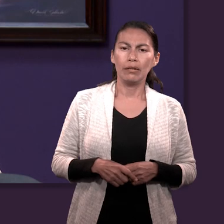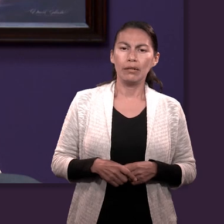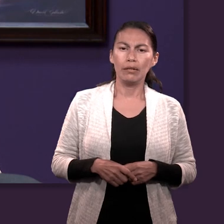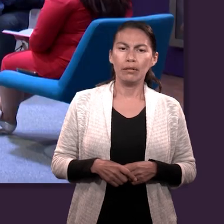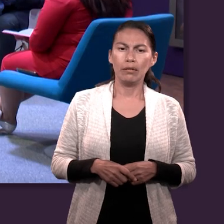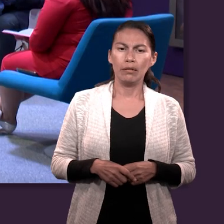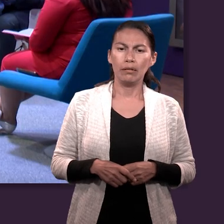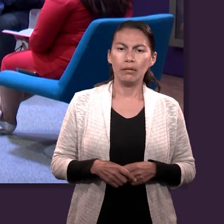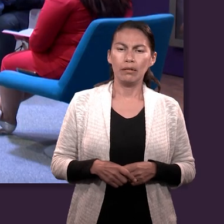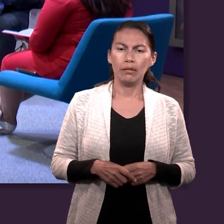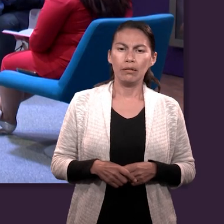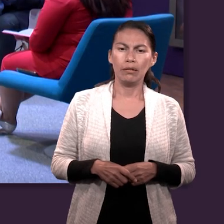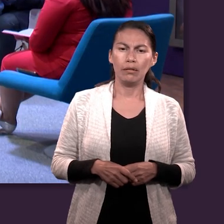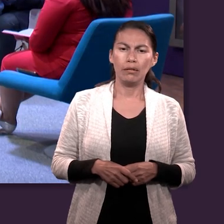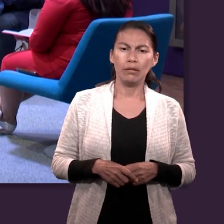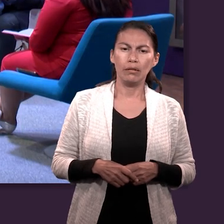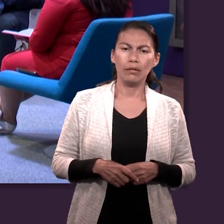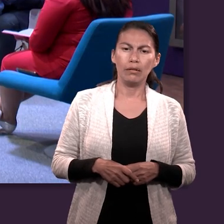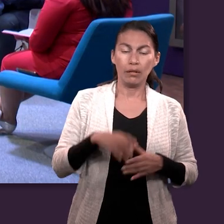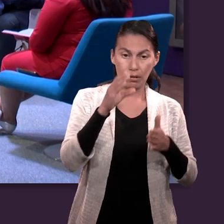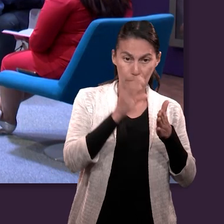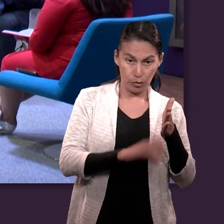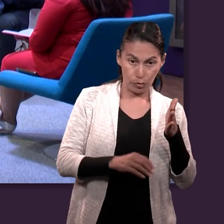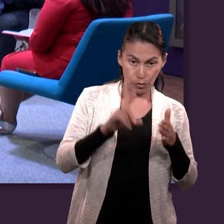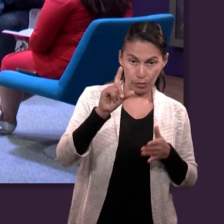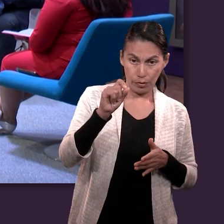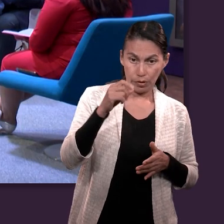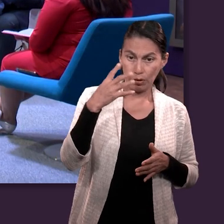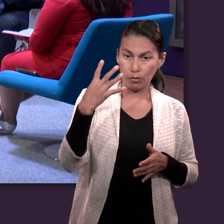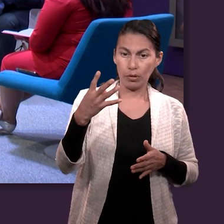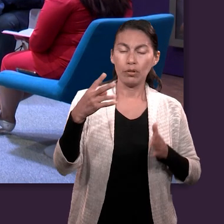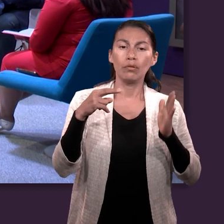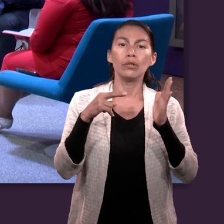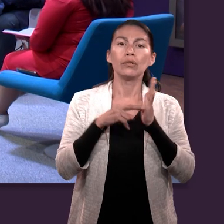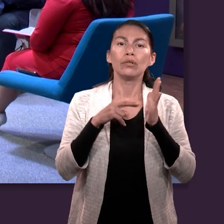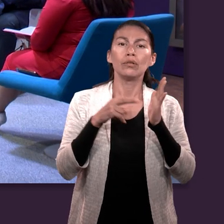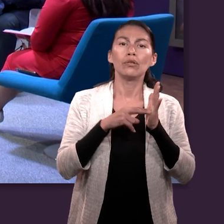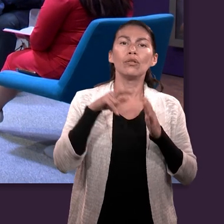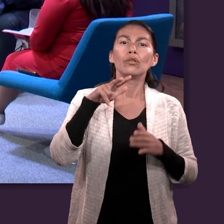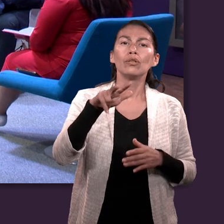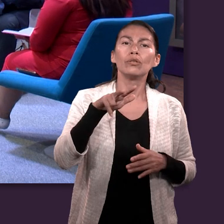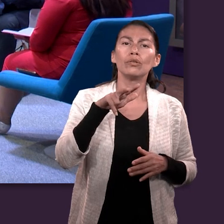el capítulo 24, versículo 18.